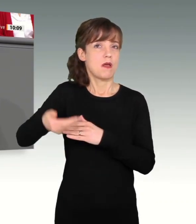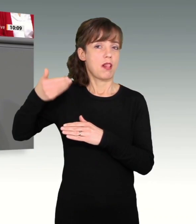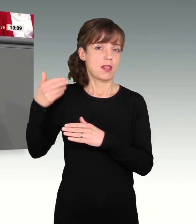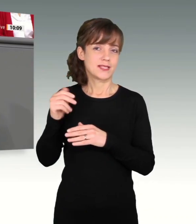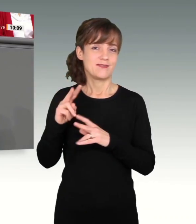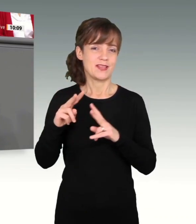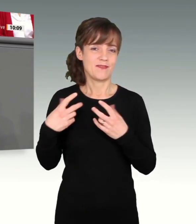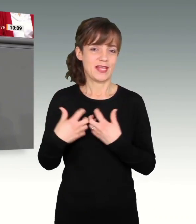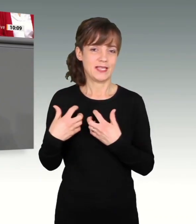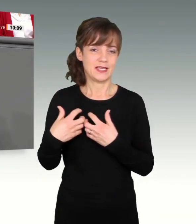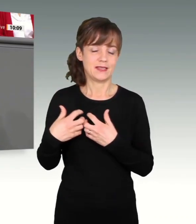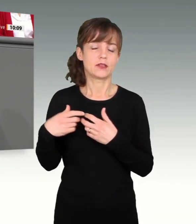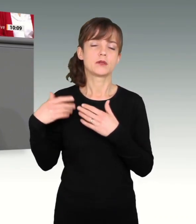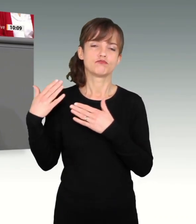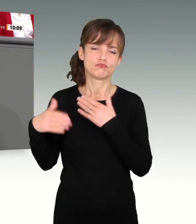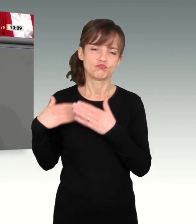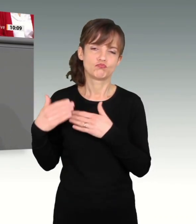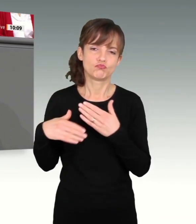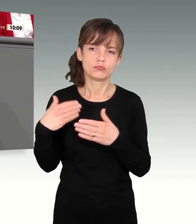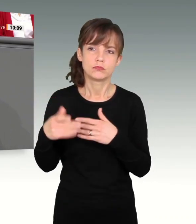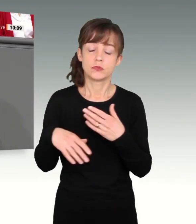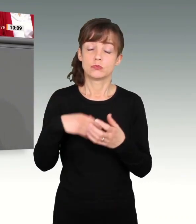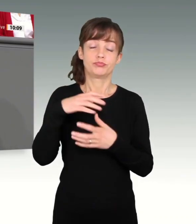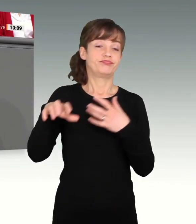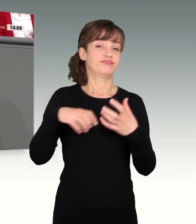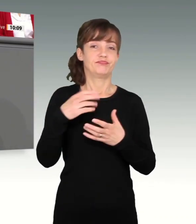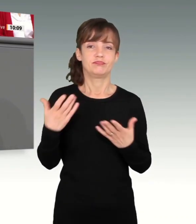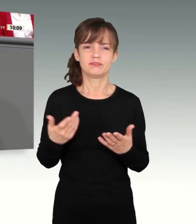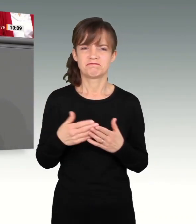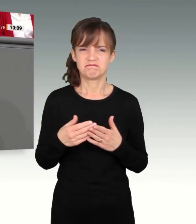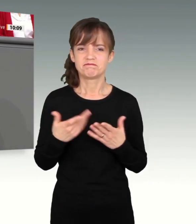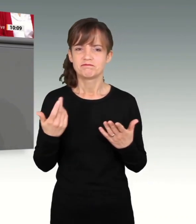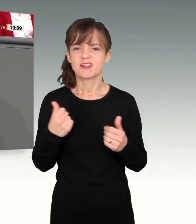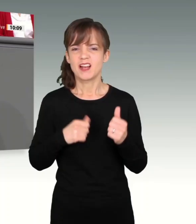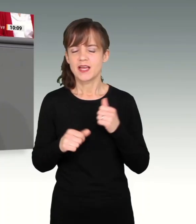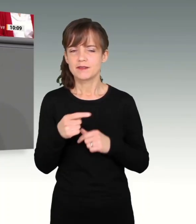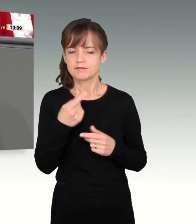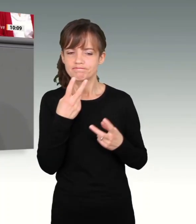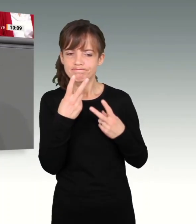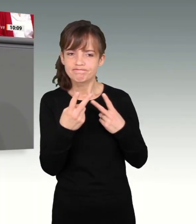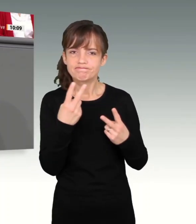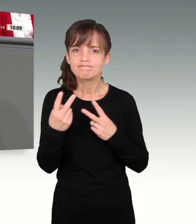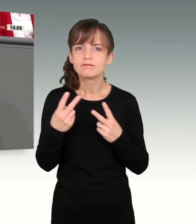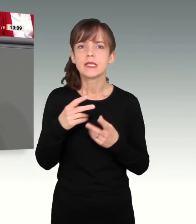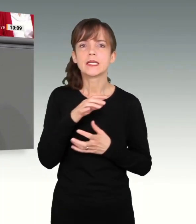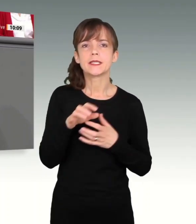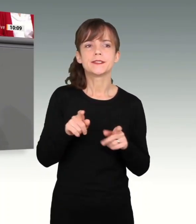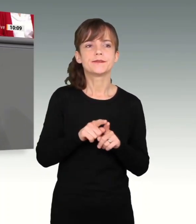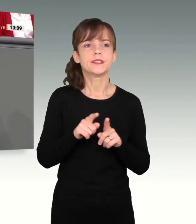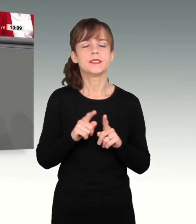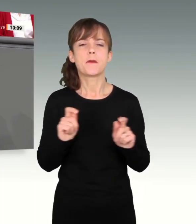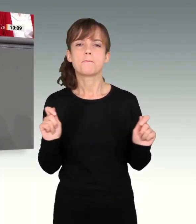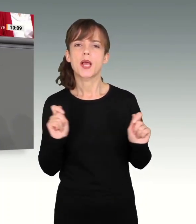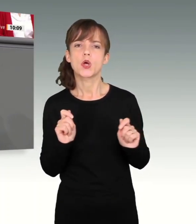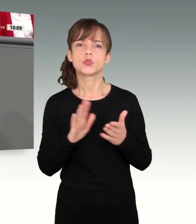dass die Krise nicht nur nach wie vor anhält, sondern sich noch einmal verschärft hat. Mit extremen